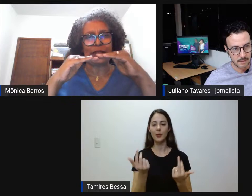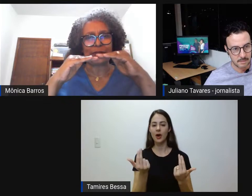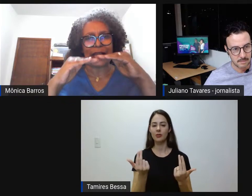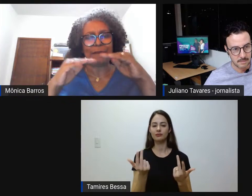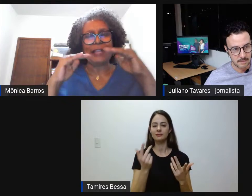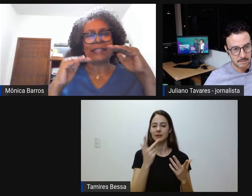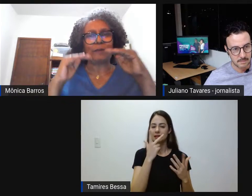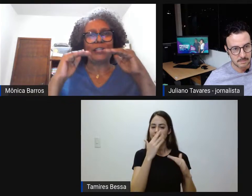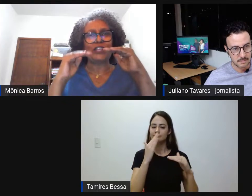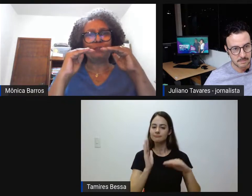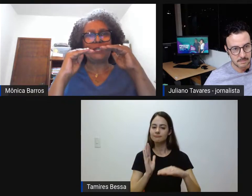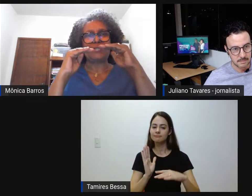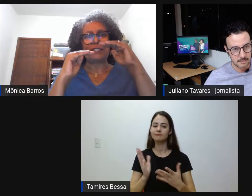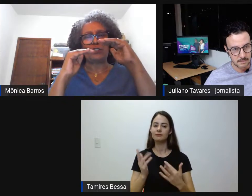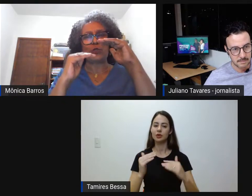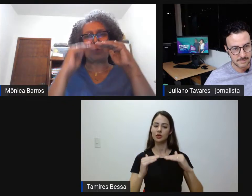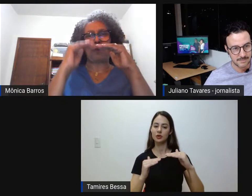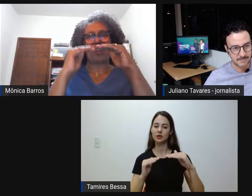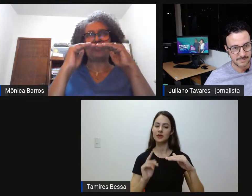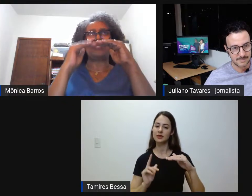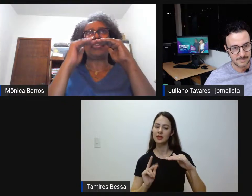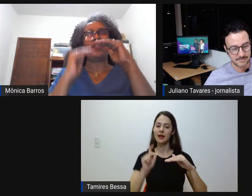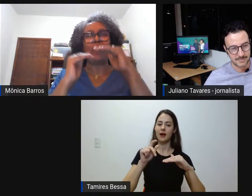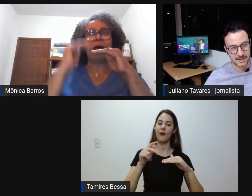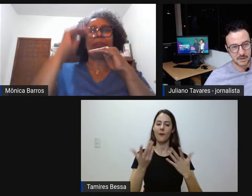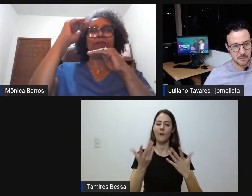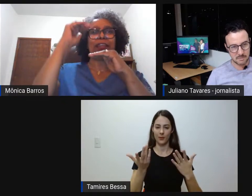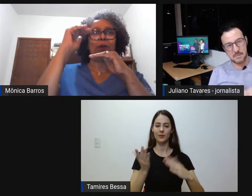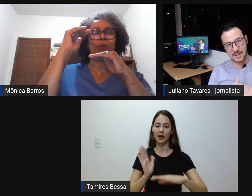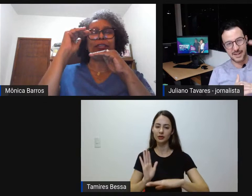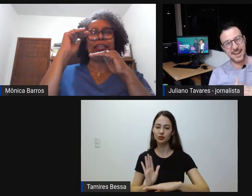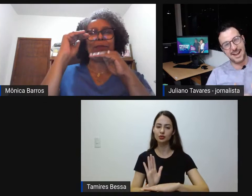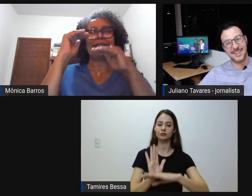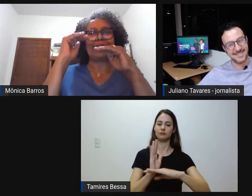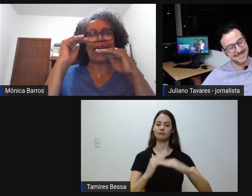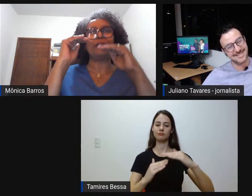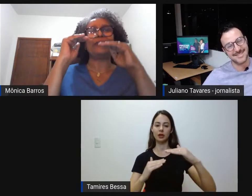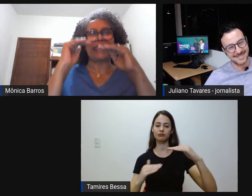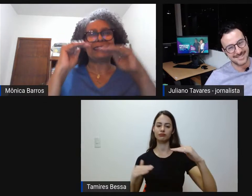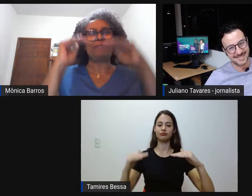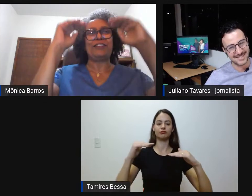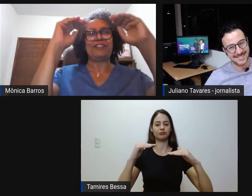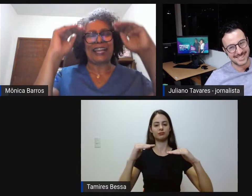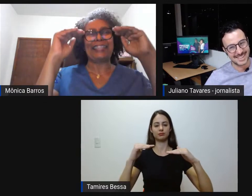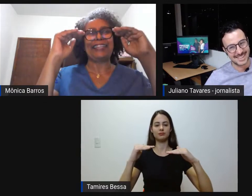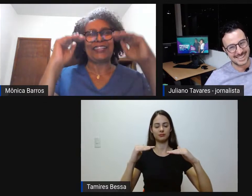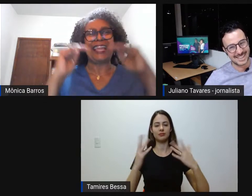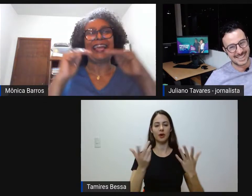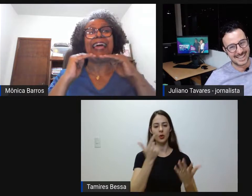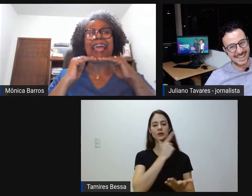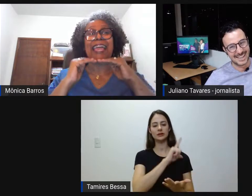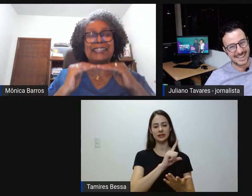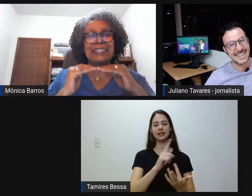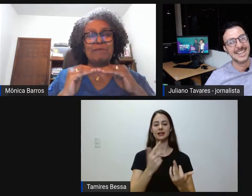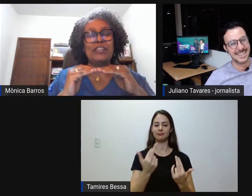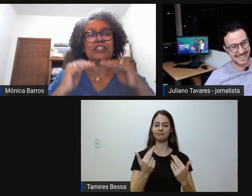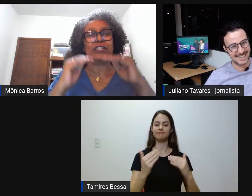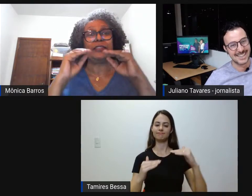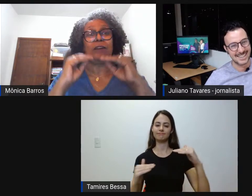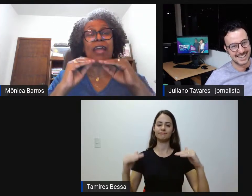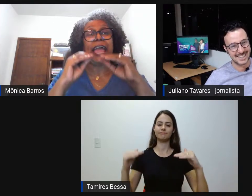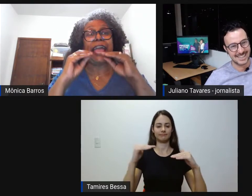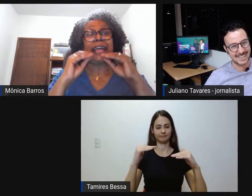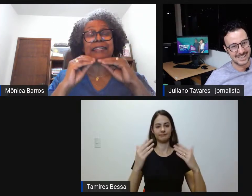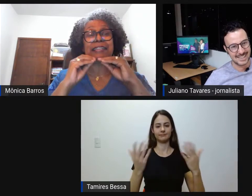degrauzinho, sabe? Sabe quando a gente precisa de um suportezinho para ficar um pouquinho mais alto, exatamente, chegar na janela? Exatamente